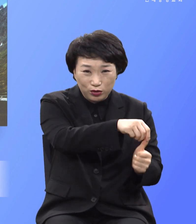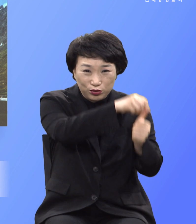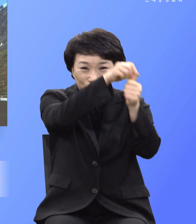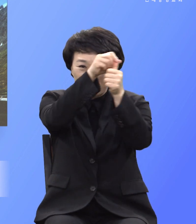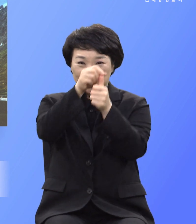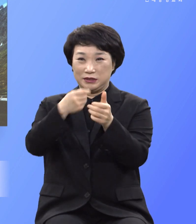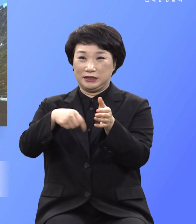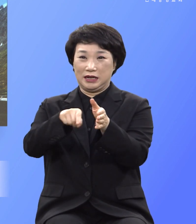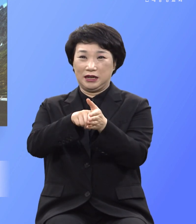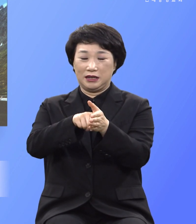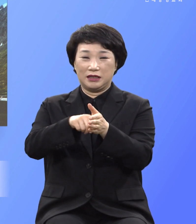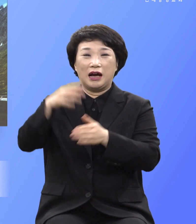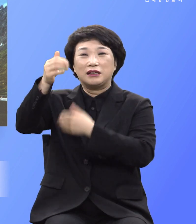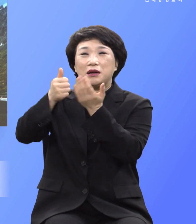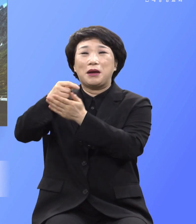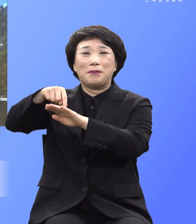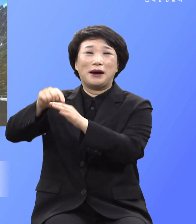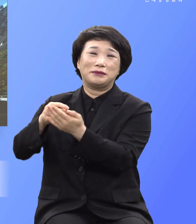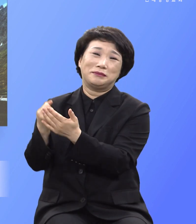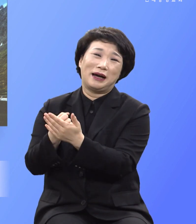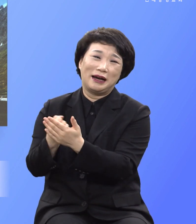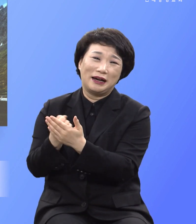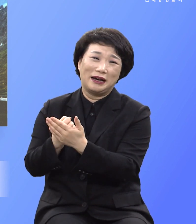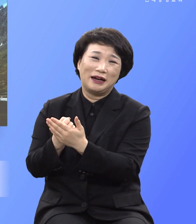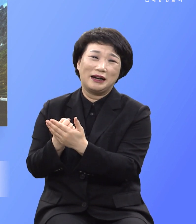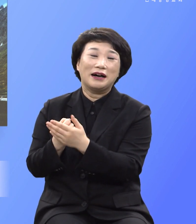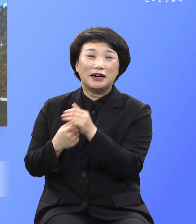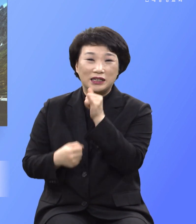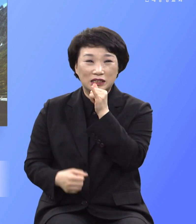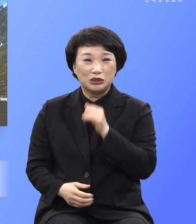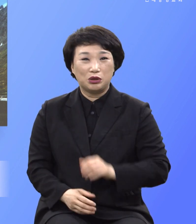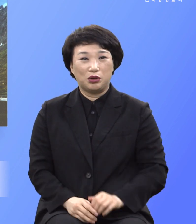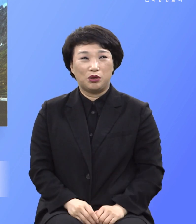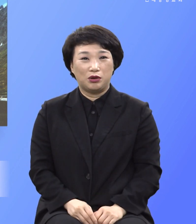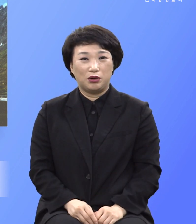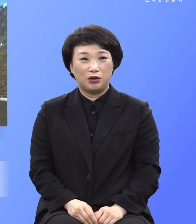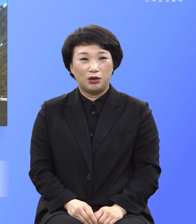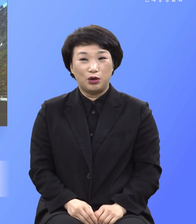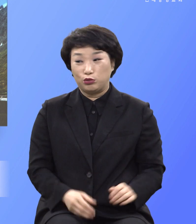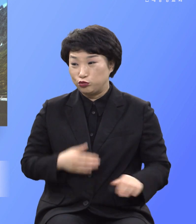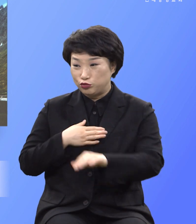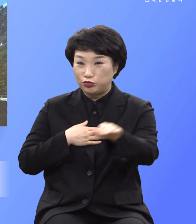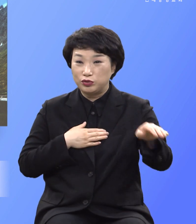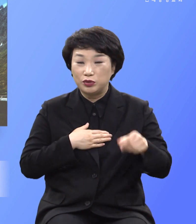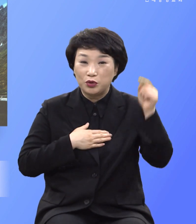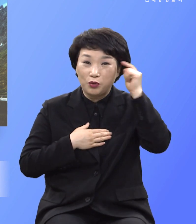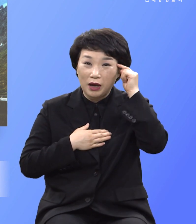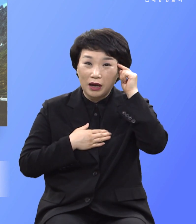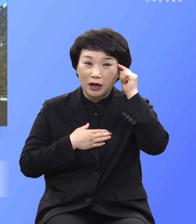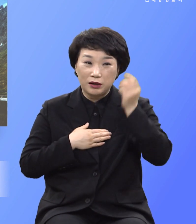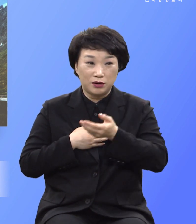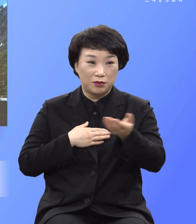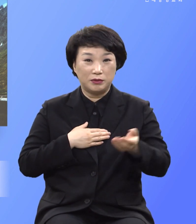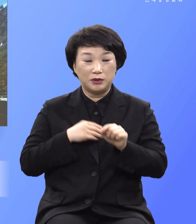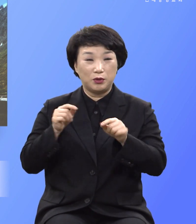애타게 하시는 말씀인데 우리는 뭐 그렇게 뭐